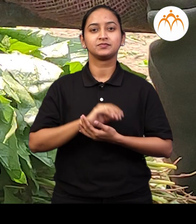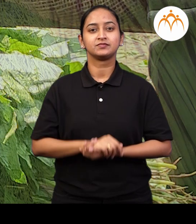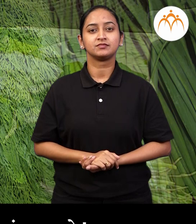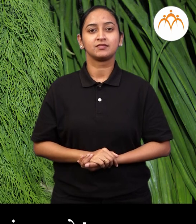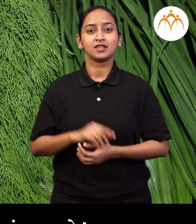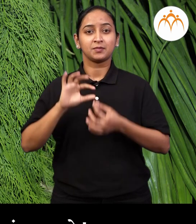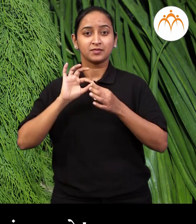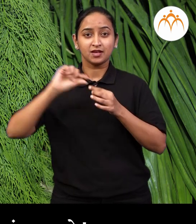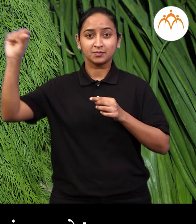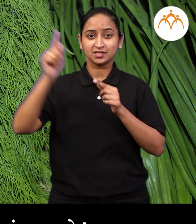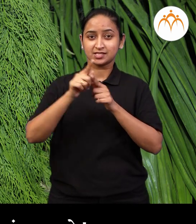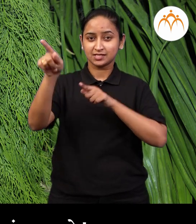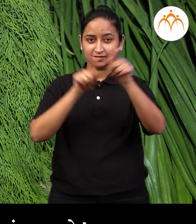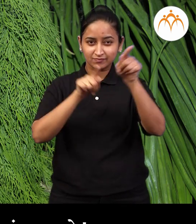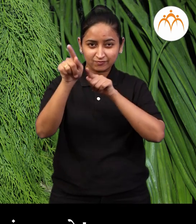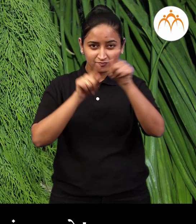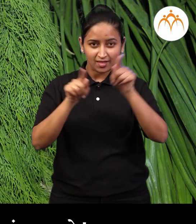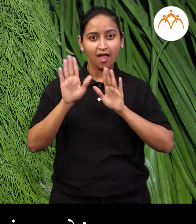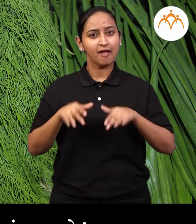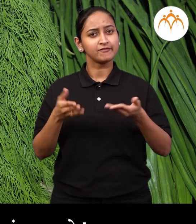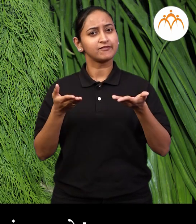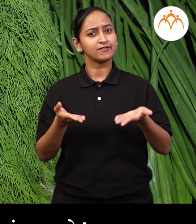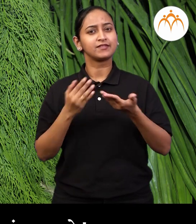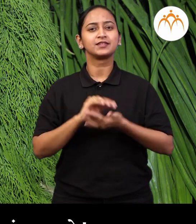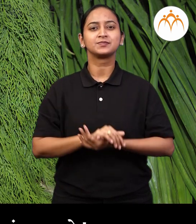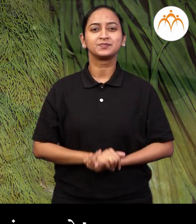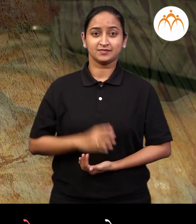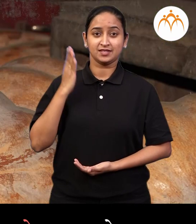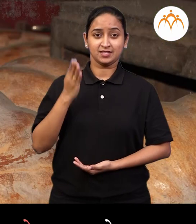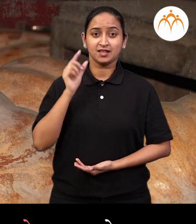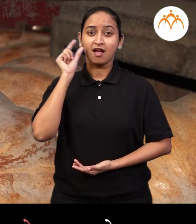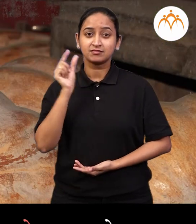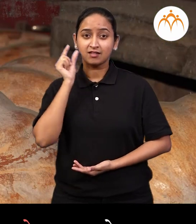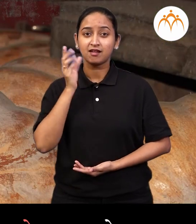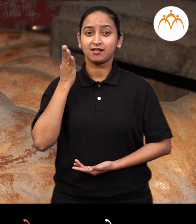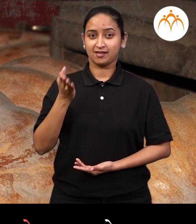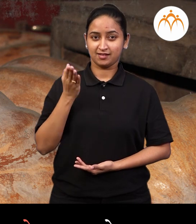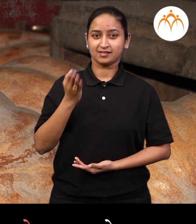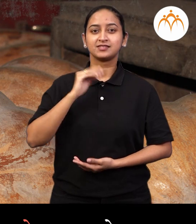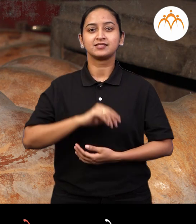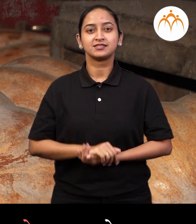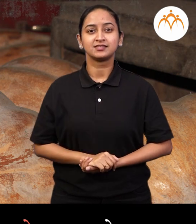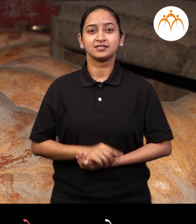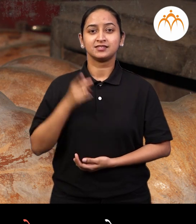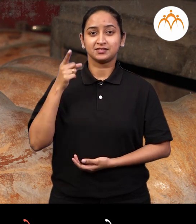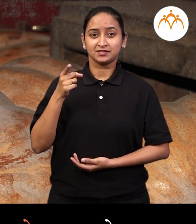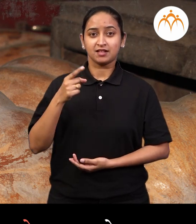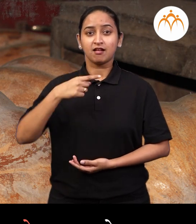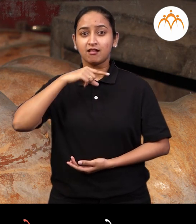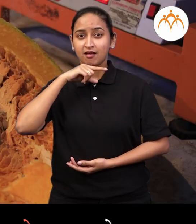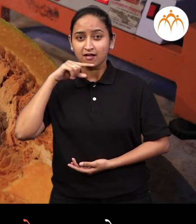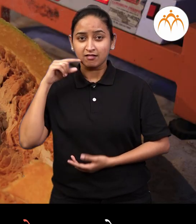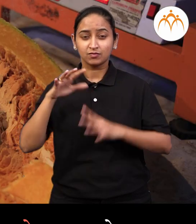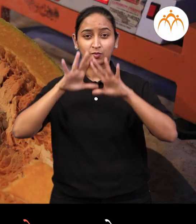अणी शेपूही आहे बरका यांचा कडे या काकान कडे मोठा